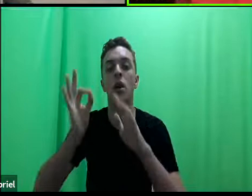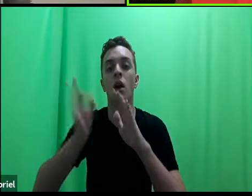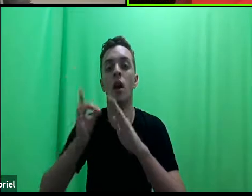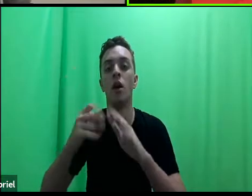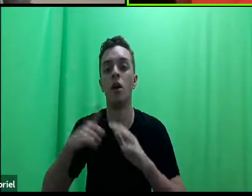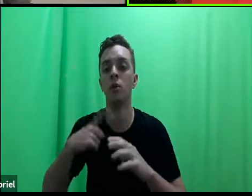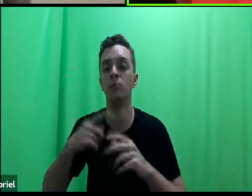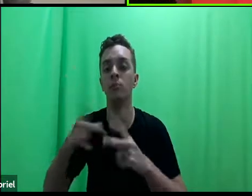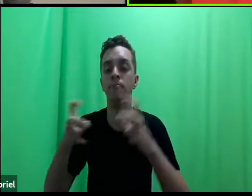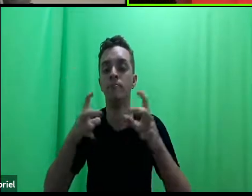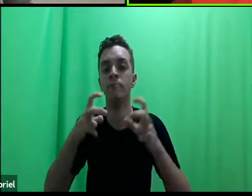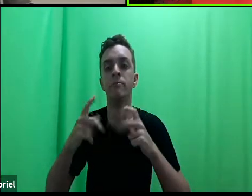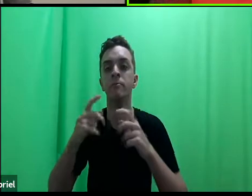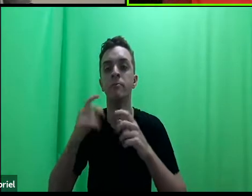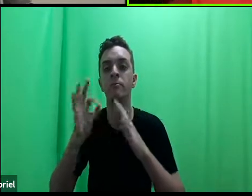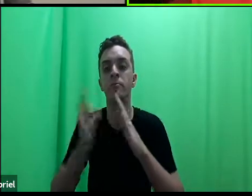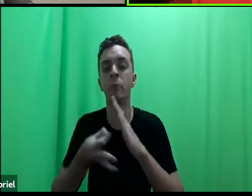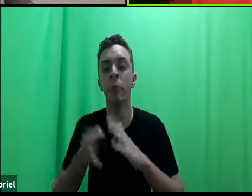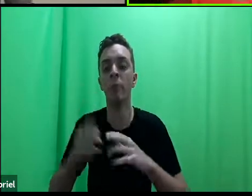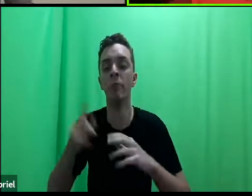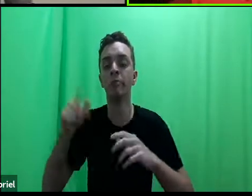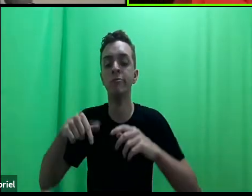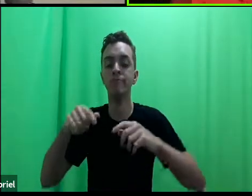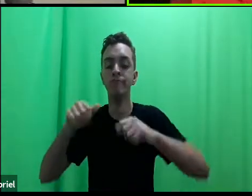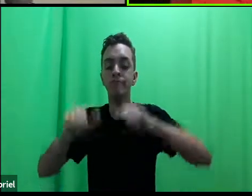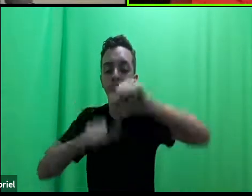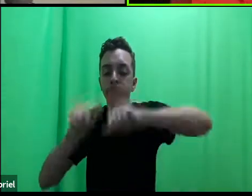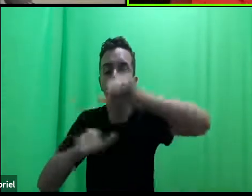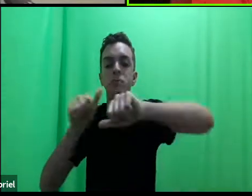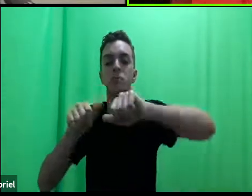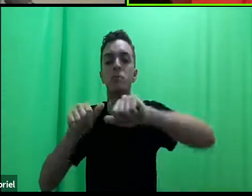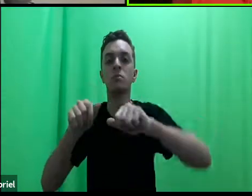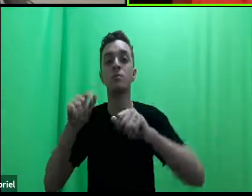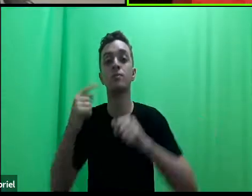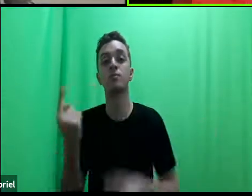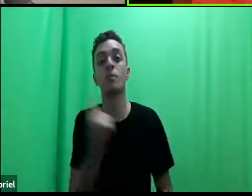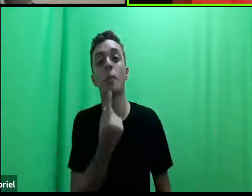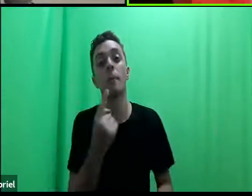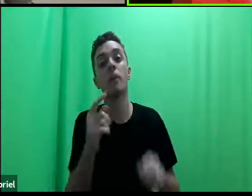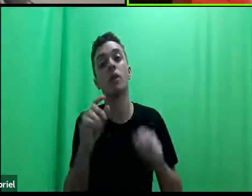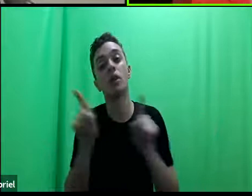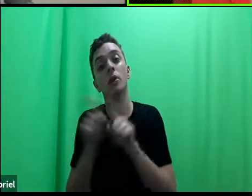o resultado não é de eficiência, o resultado é de transformação individual e coletiva.